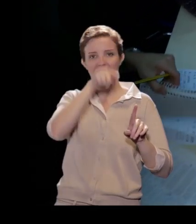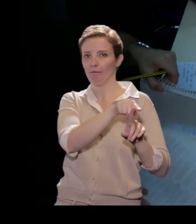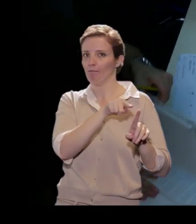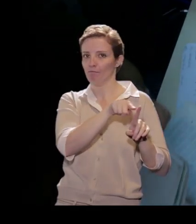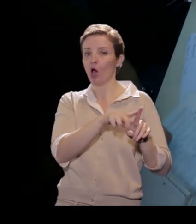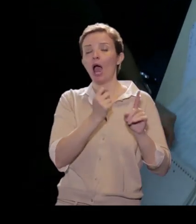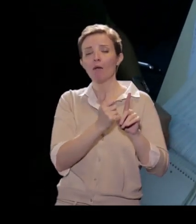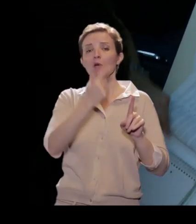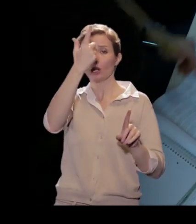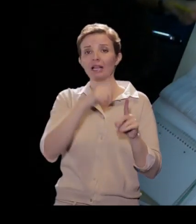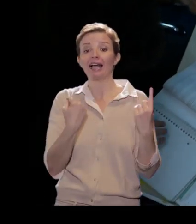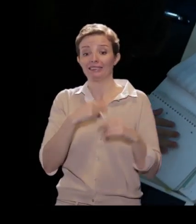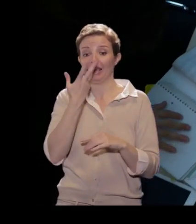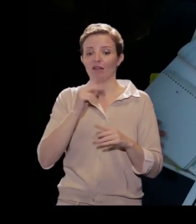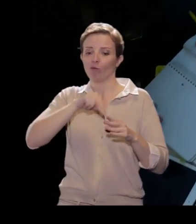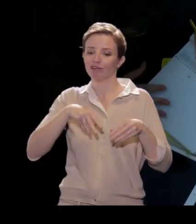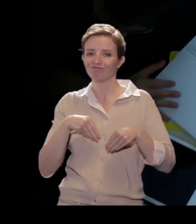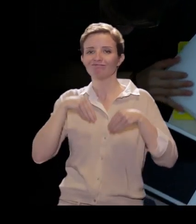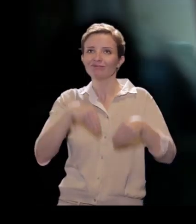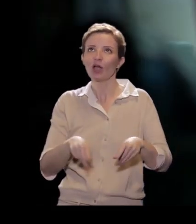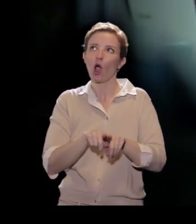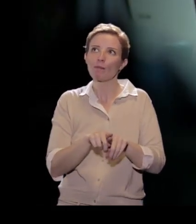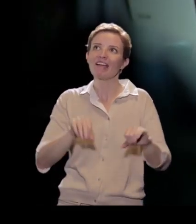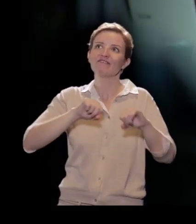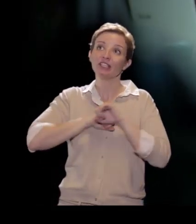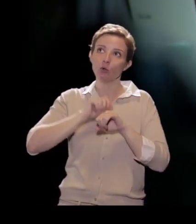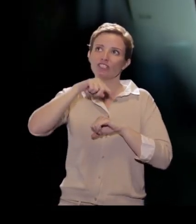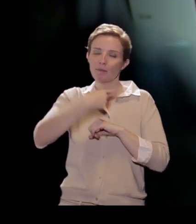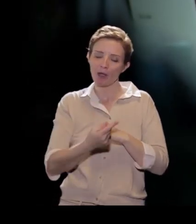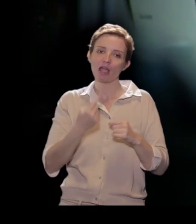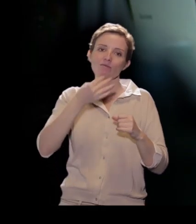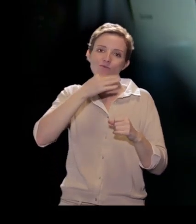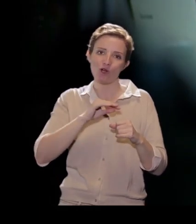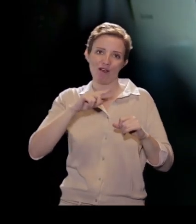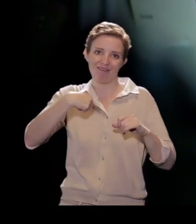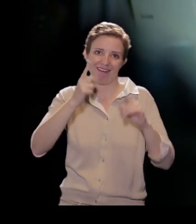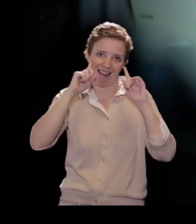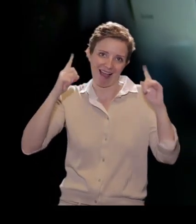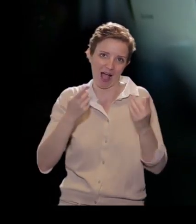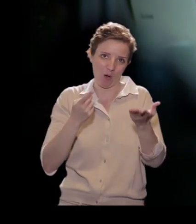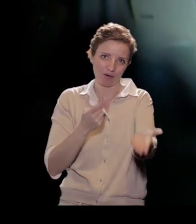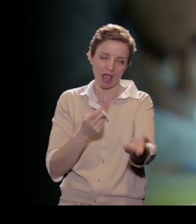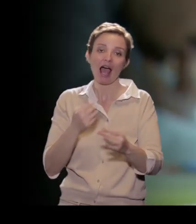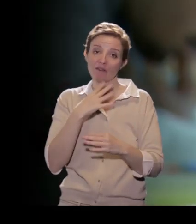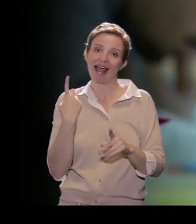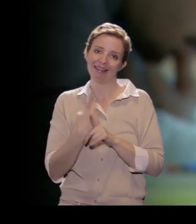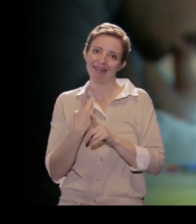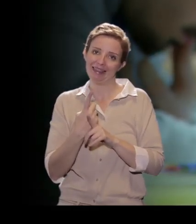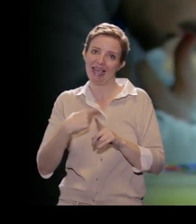iscriversi in modo fiducioso, oserei dire, agli studi di ingegneria essere sicuri di disporre di buone basi.